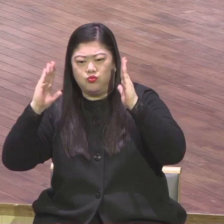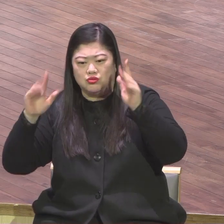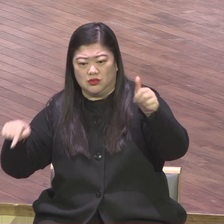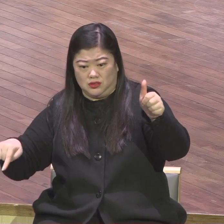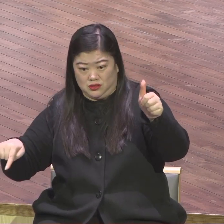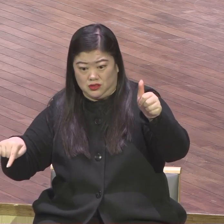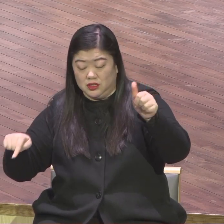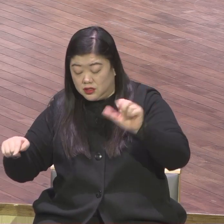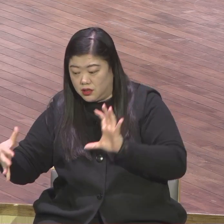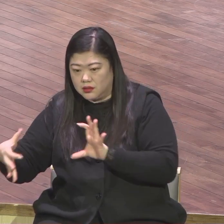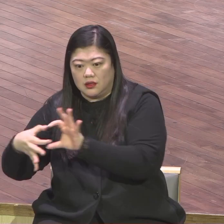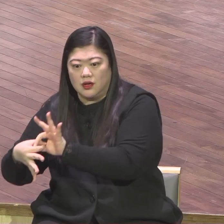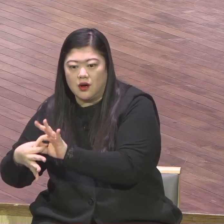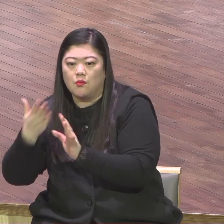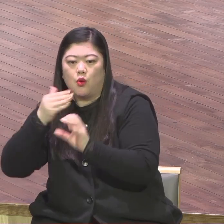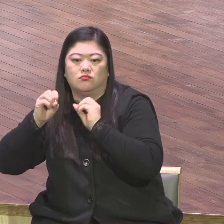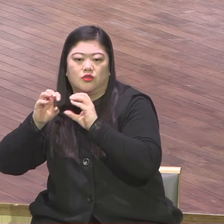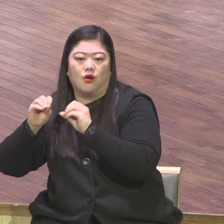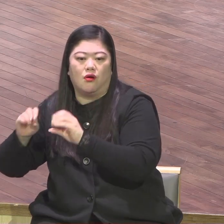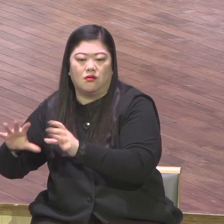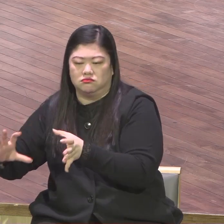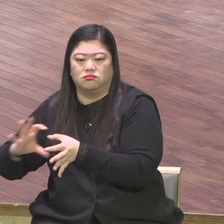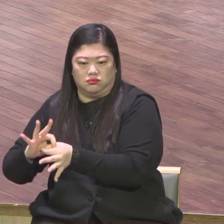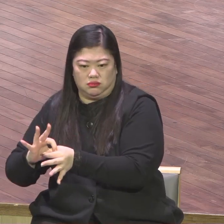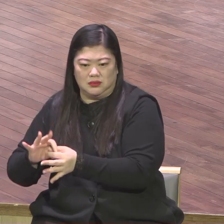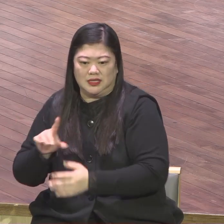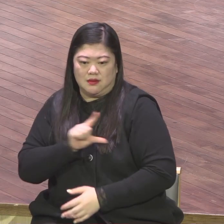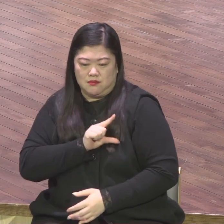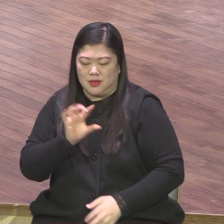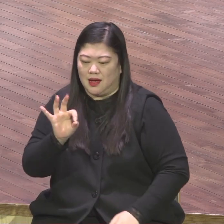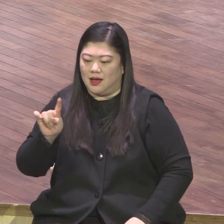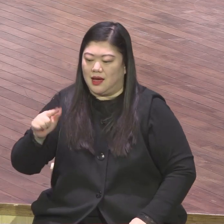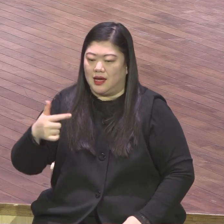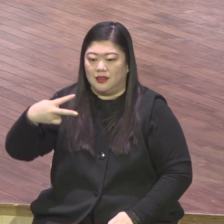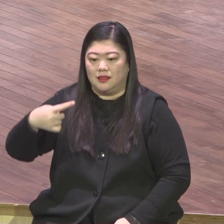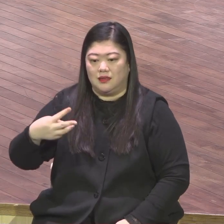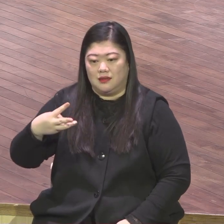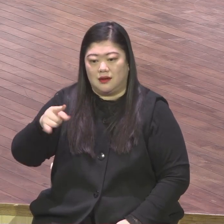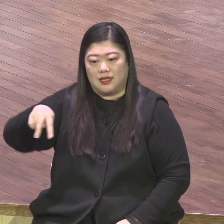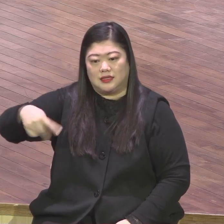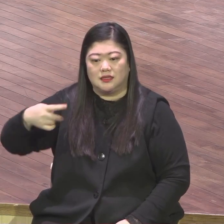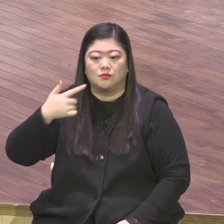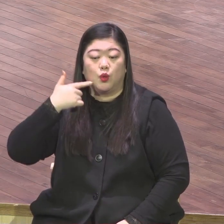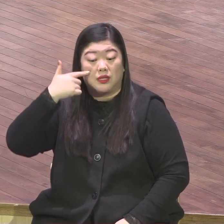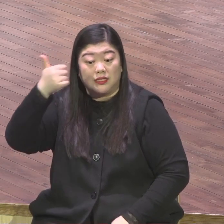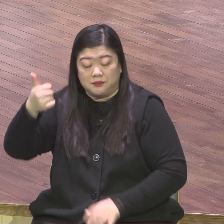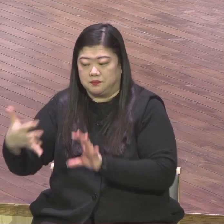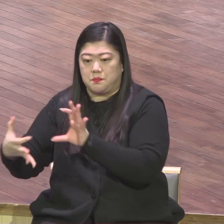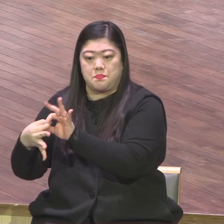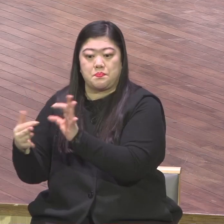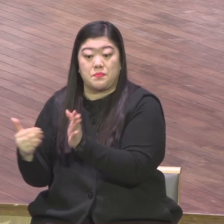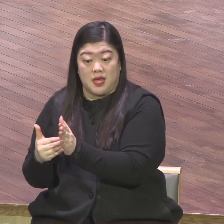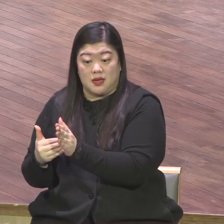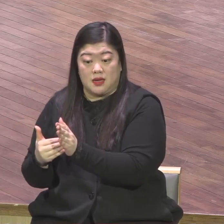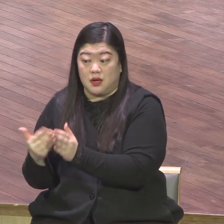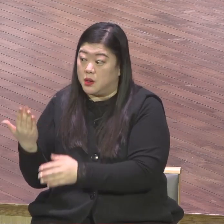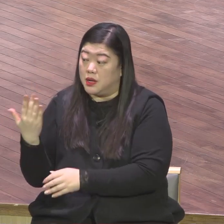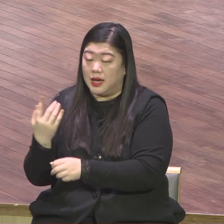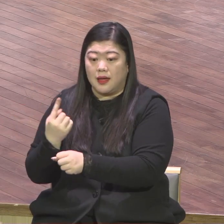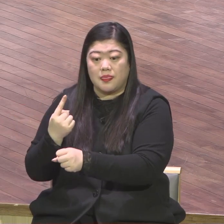콜롬비아 현지 목회장 안드레스 목사님과 함께 그렇게 연결이 돼가지고 2023년 2월에 첫 캠프가